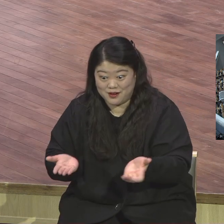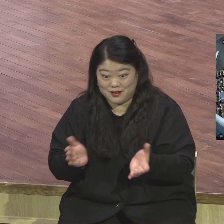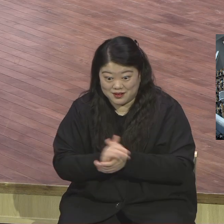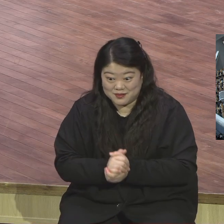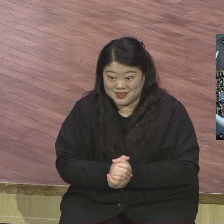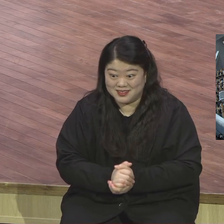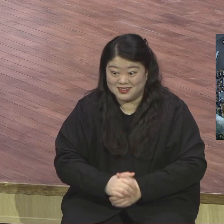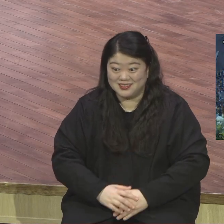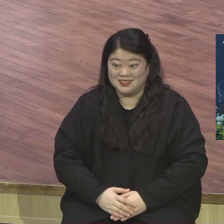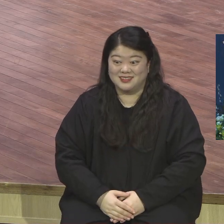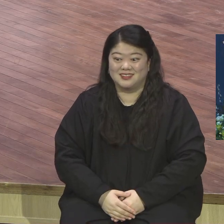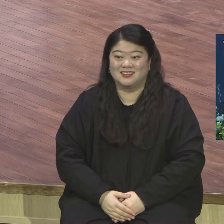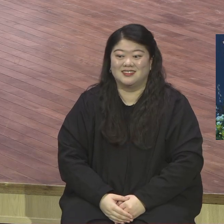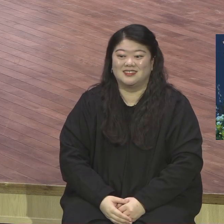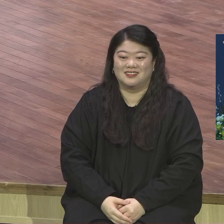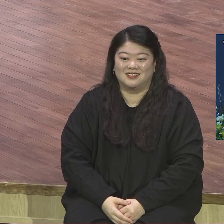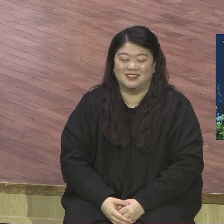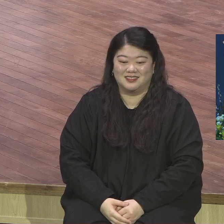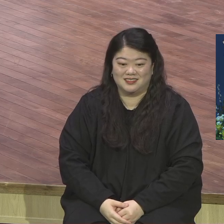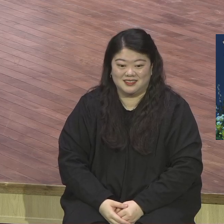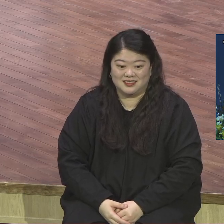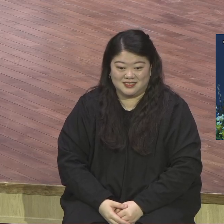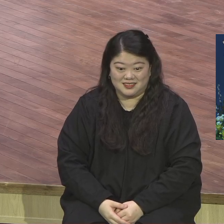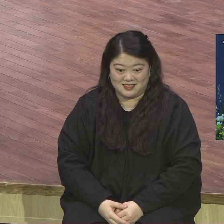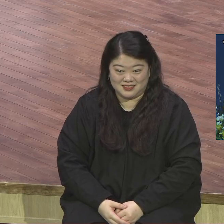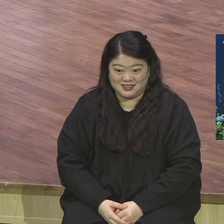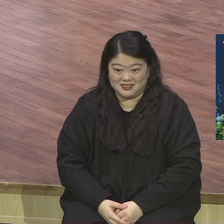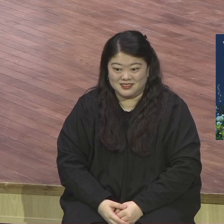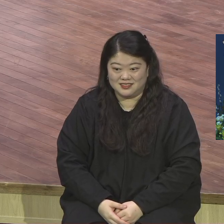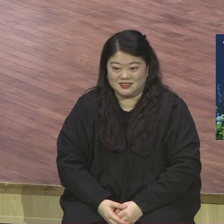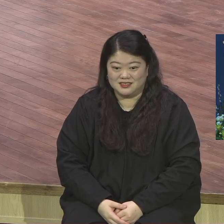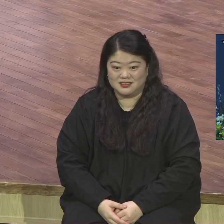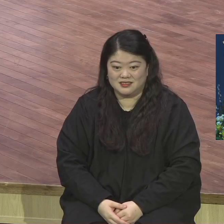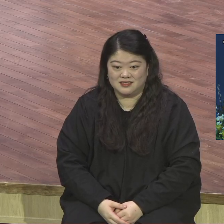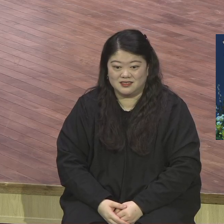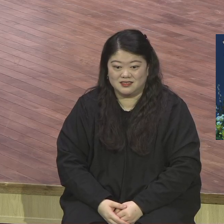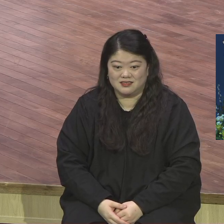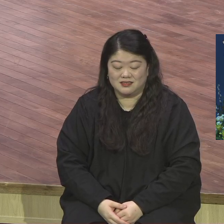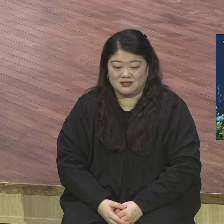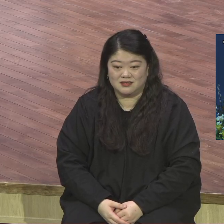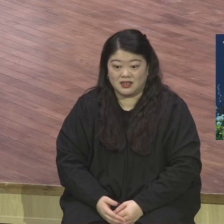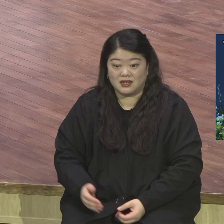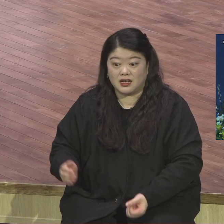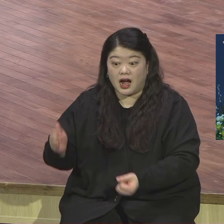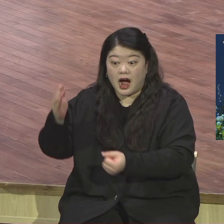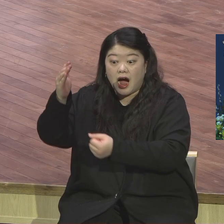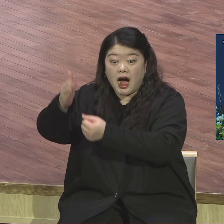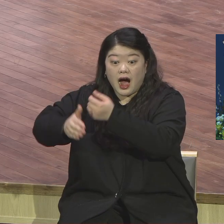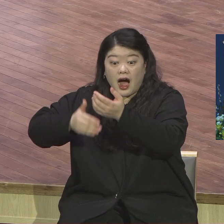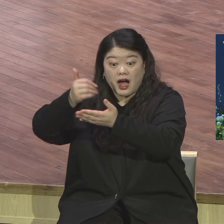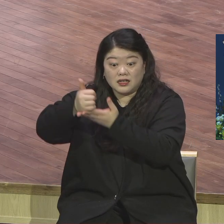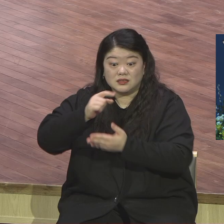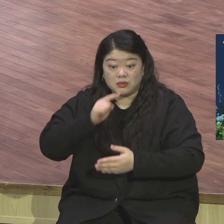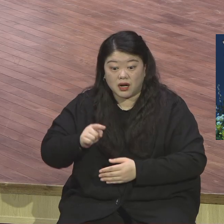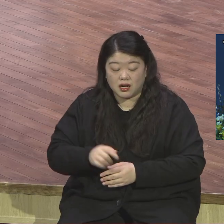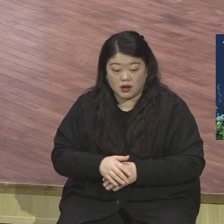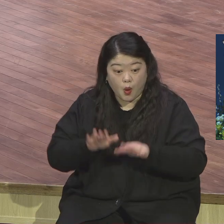아멘 오늘부터 복을 준대했으니까 성전건축에 동참한 자들을